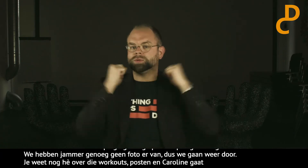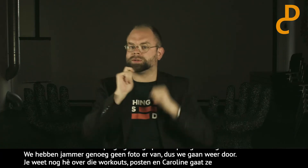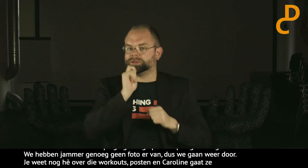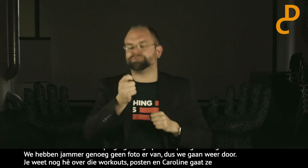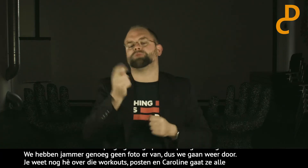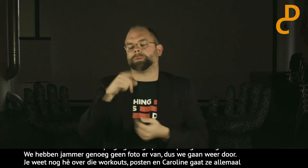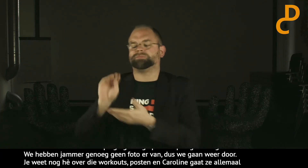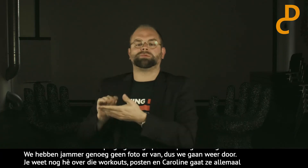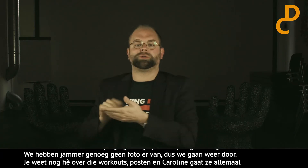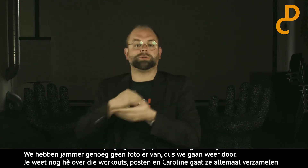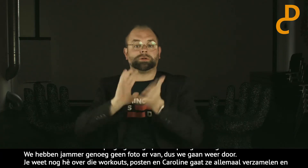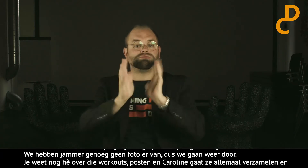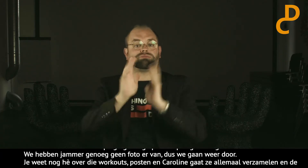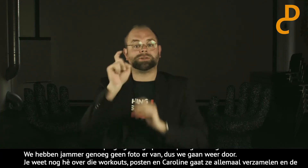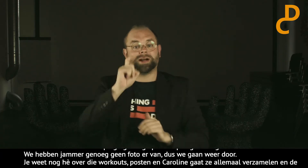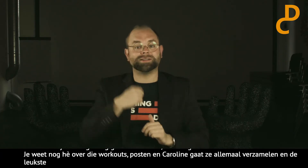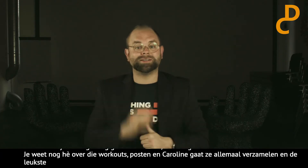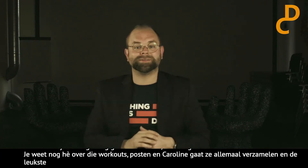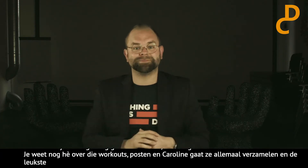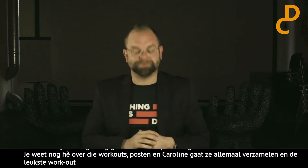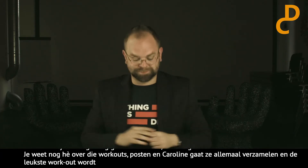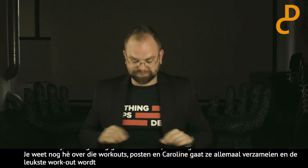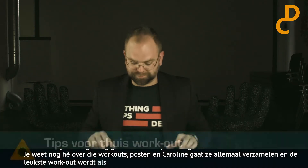workout. Wordt dan als tip gegeven aan jullie. Die gepost wordt.